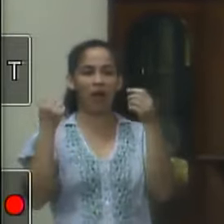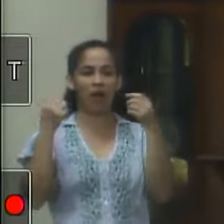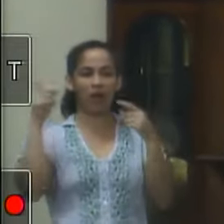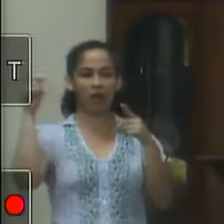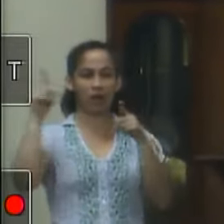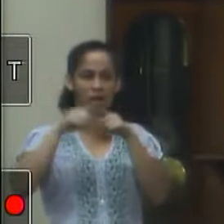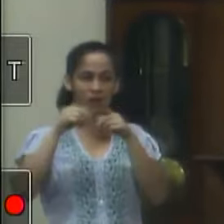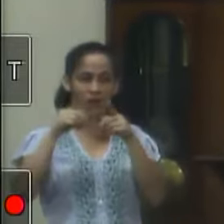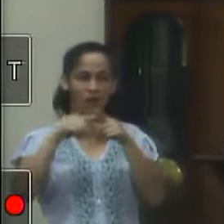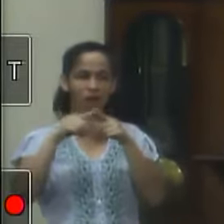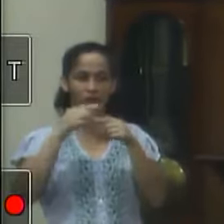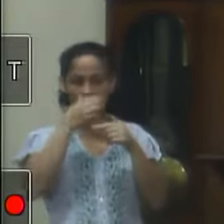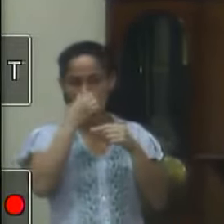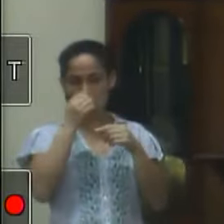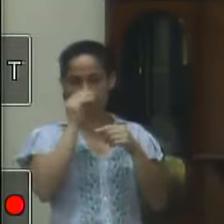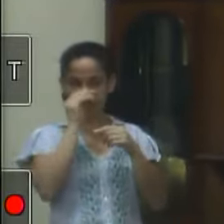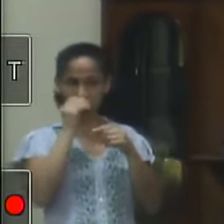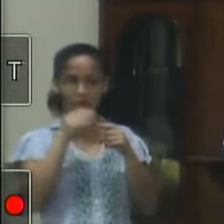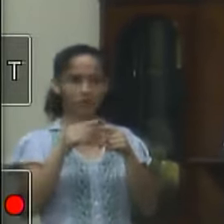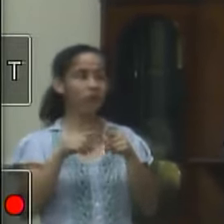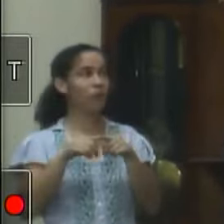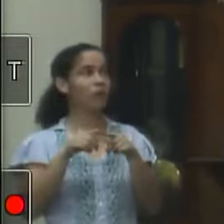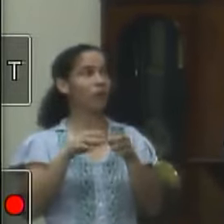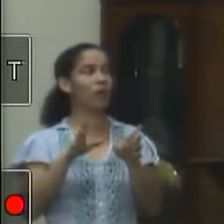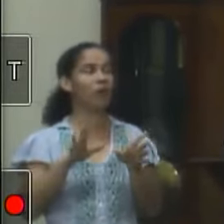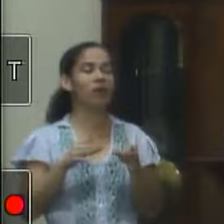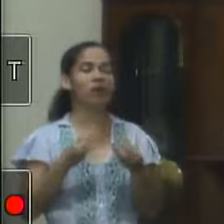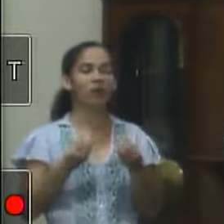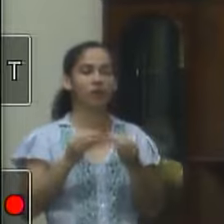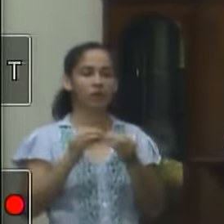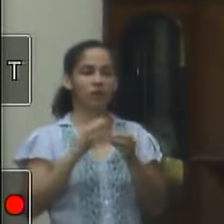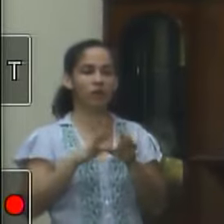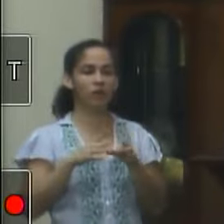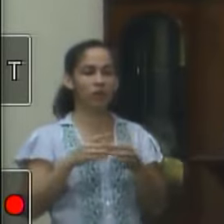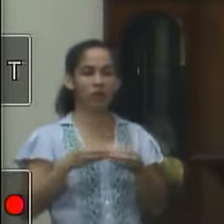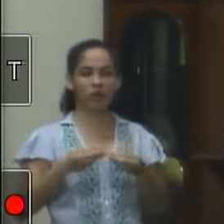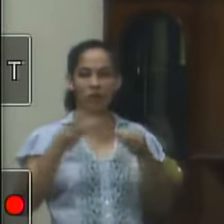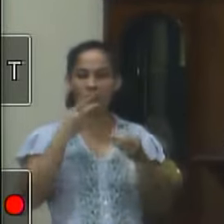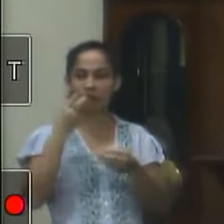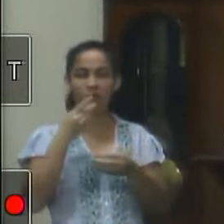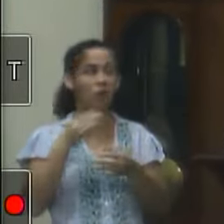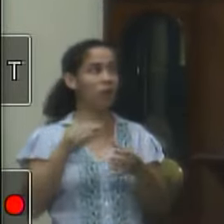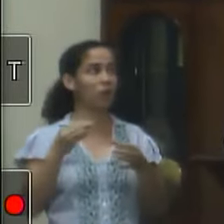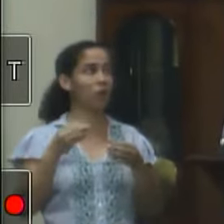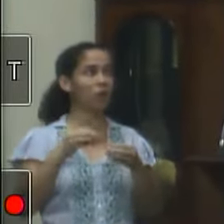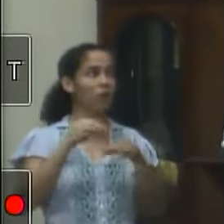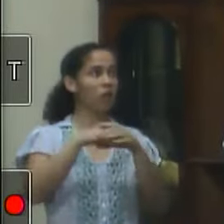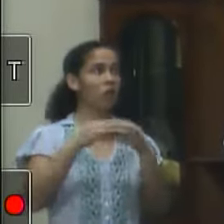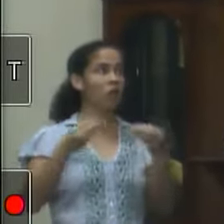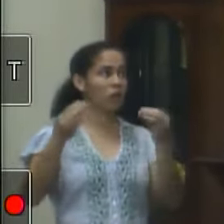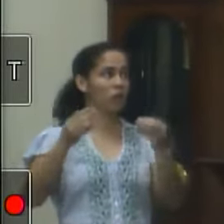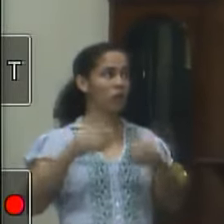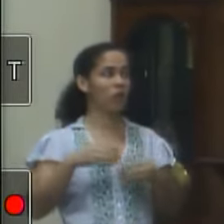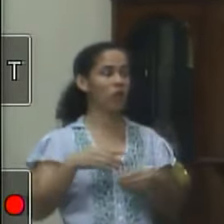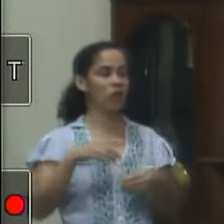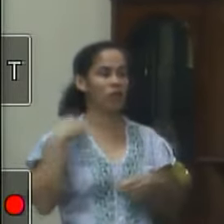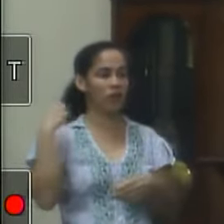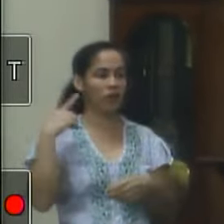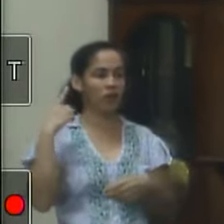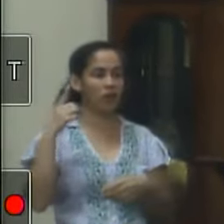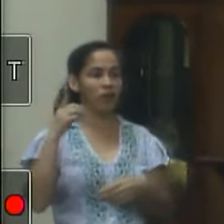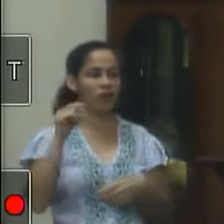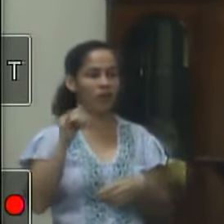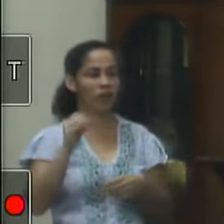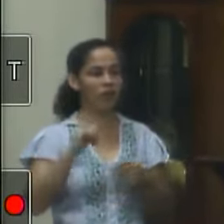cimento David não esqueço isso até hoje quando eu estava fazendo lá David me ajudou lá pode pegar um saco de cimento lá então vereador David também teve